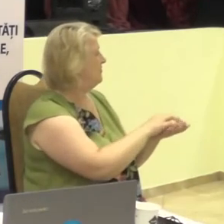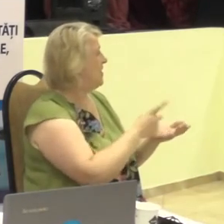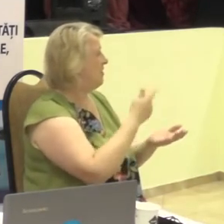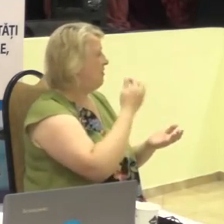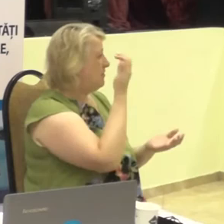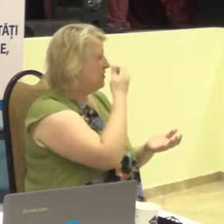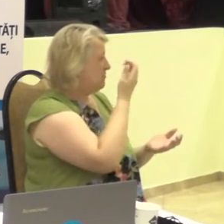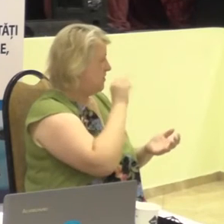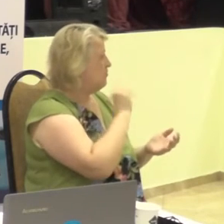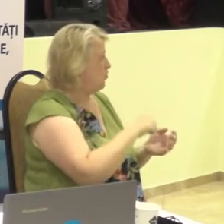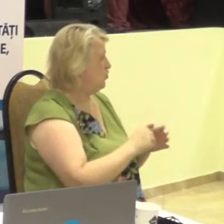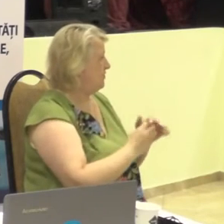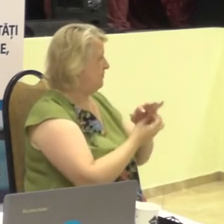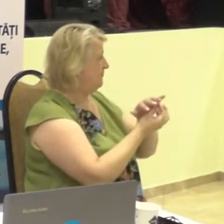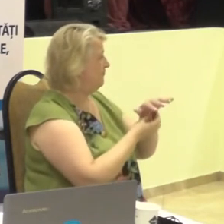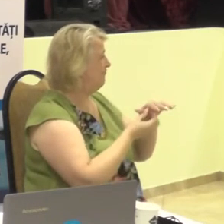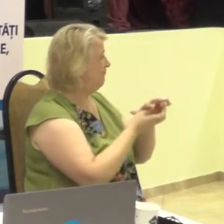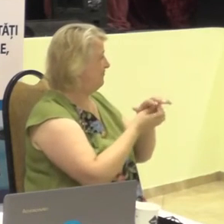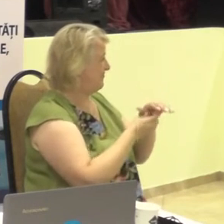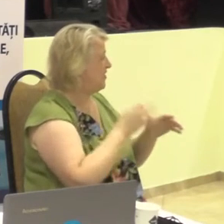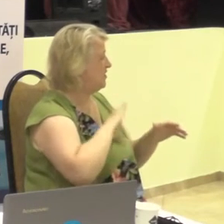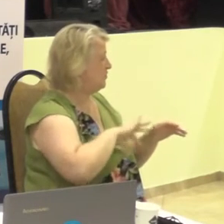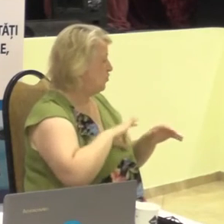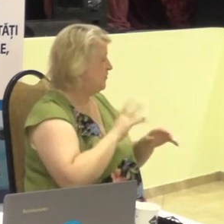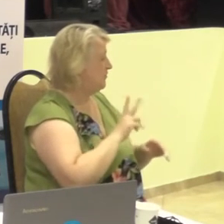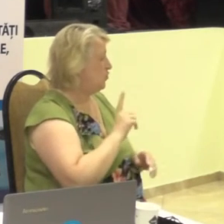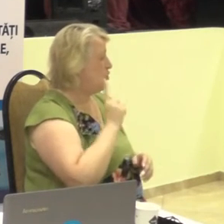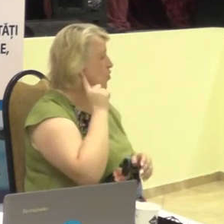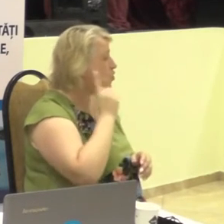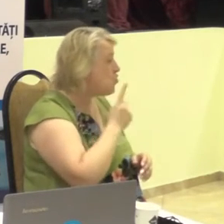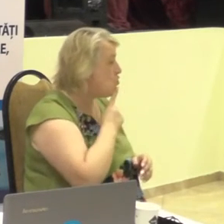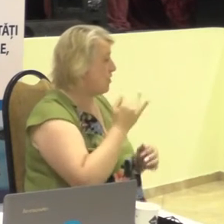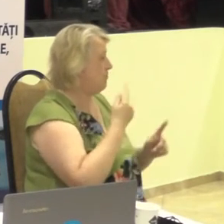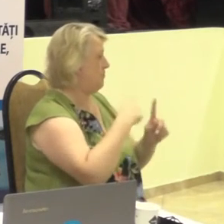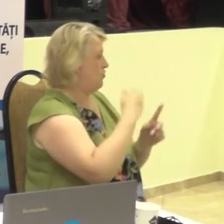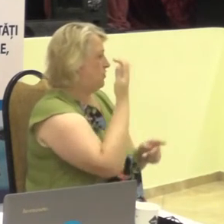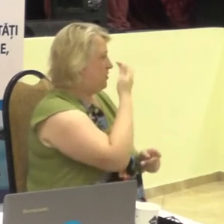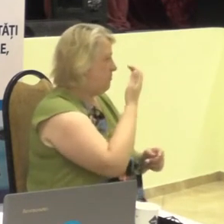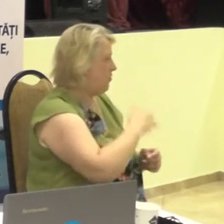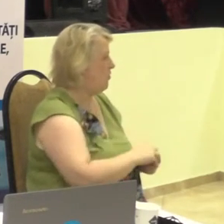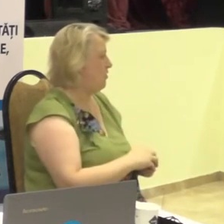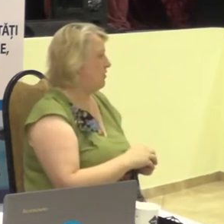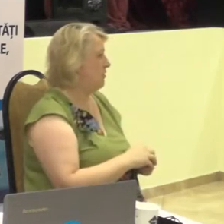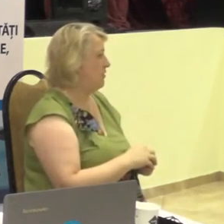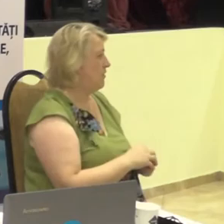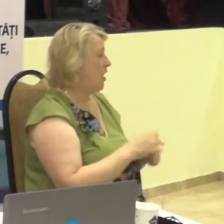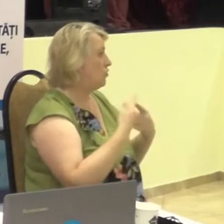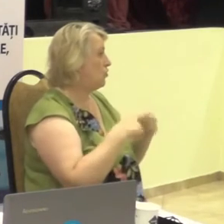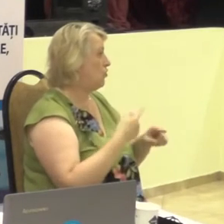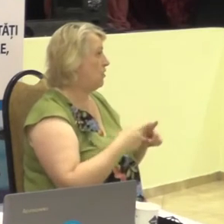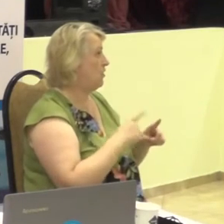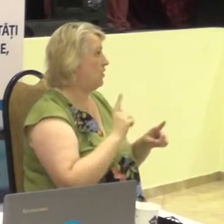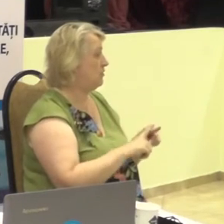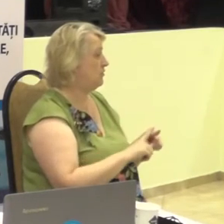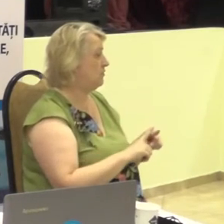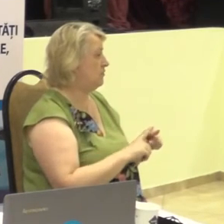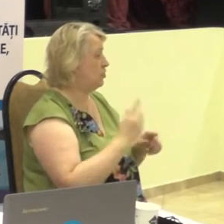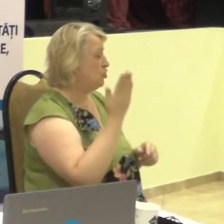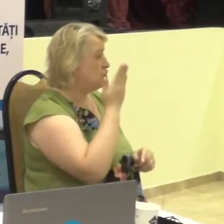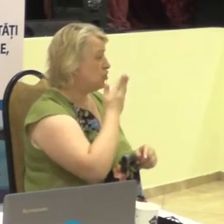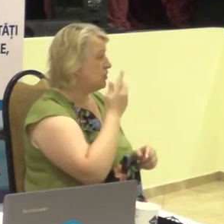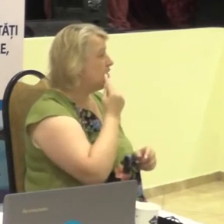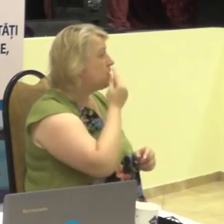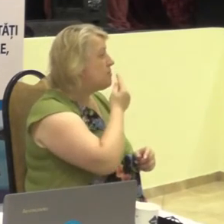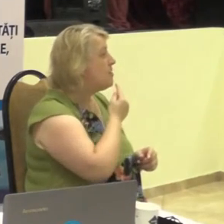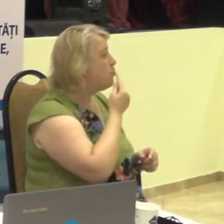care au și deficiențe de videre și de auză. O altă metodă este la biolectură, citire de